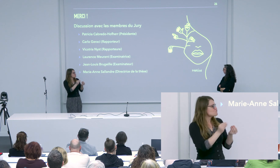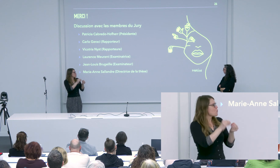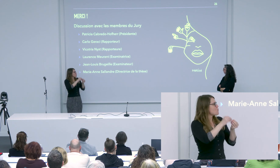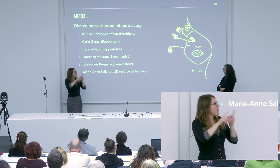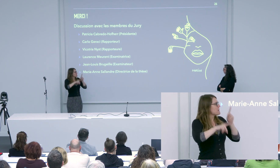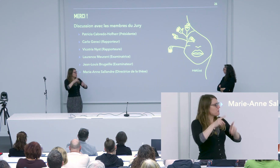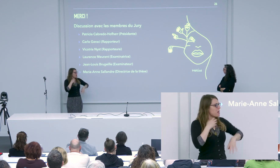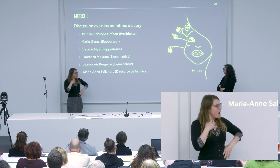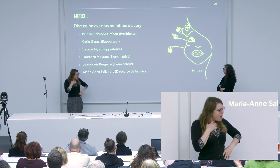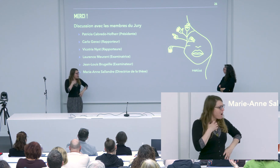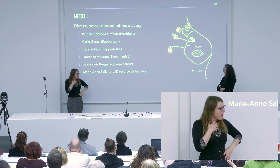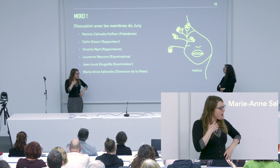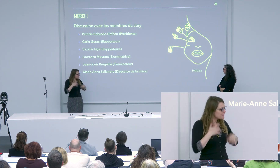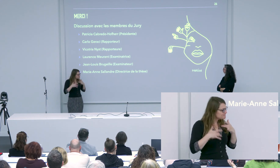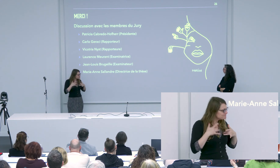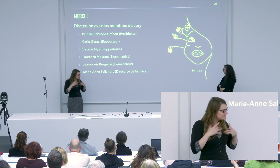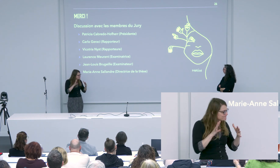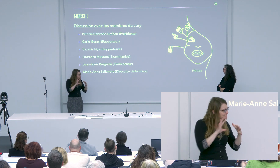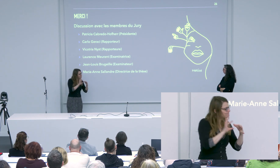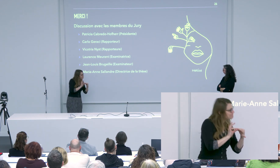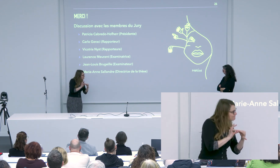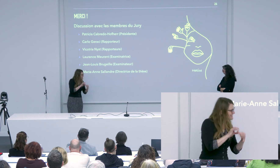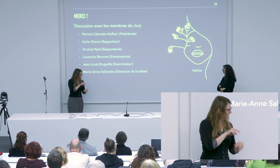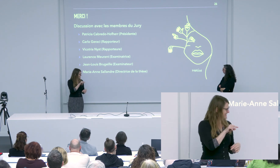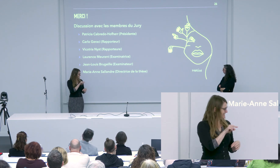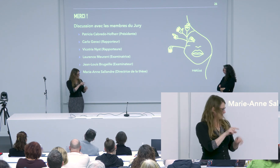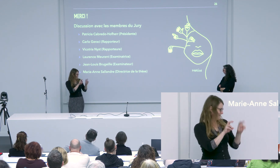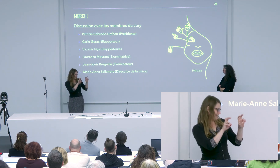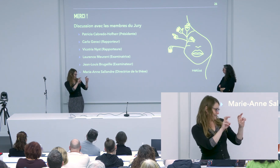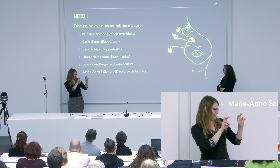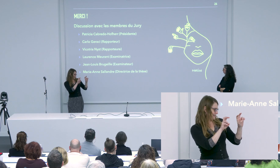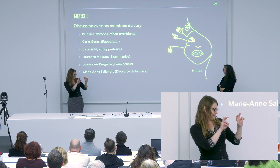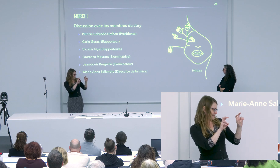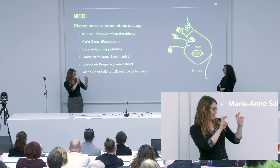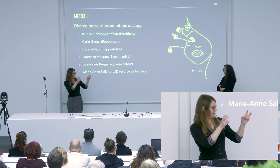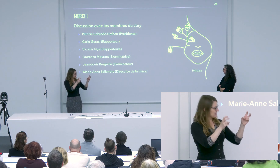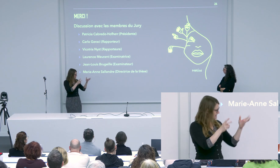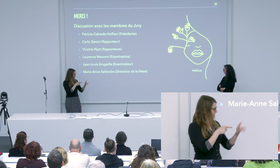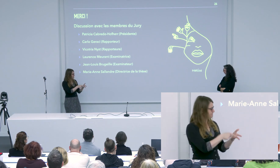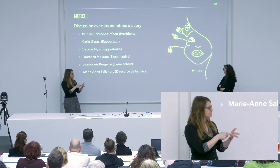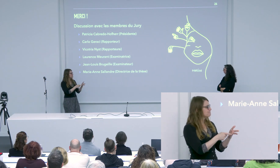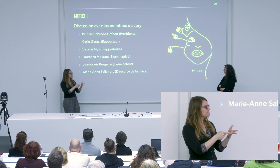au niveau mondial, au niveau global. Et donc, c'est pour ça que j'ai eu un intérêt très fort pour ton sujet